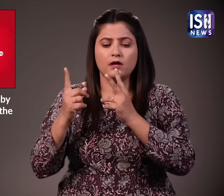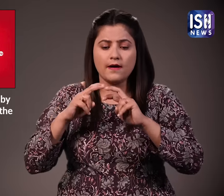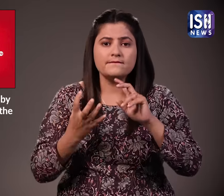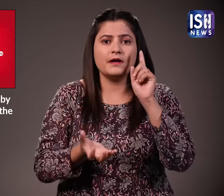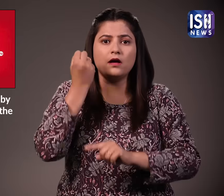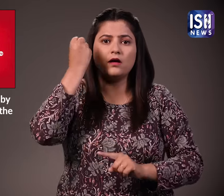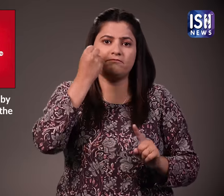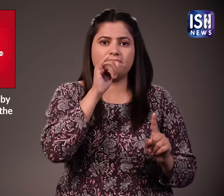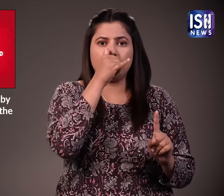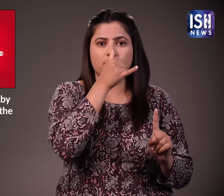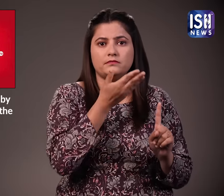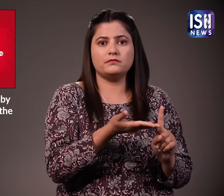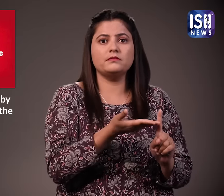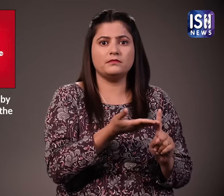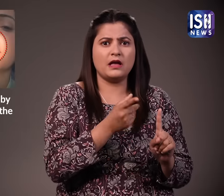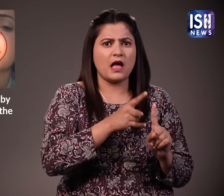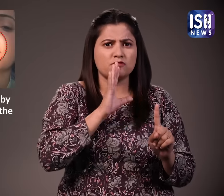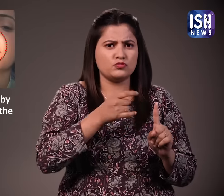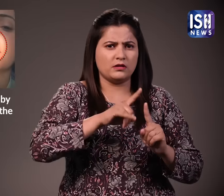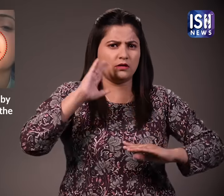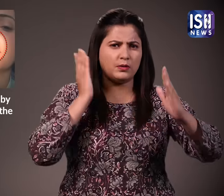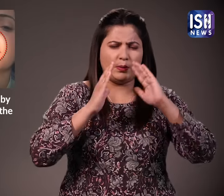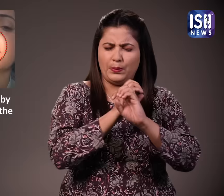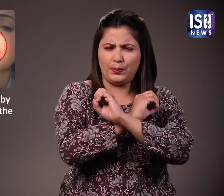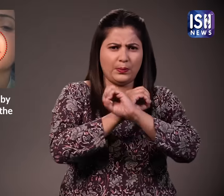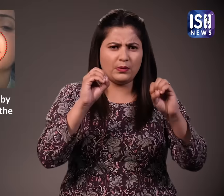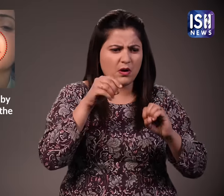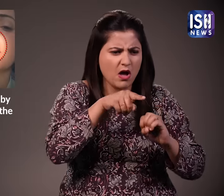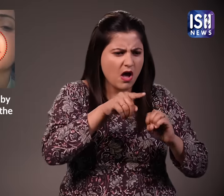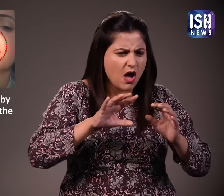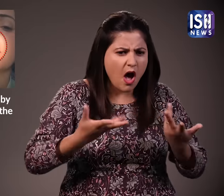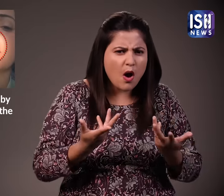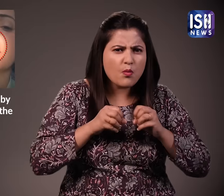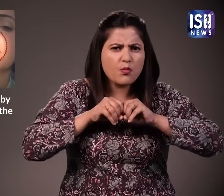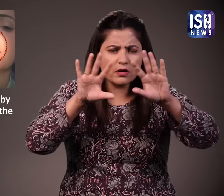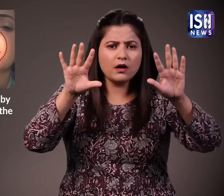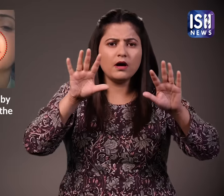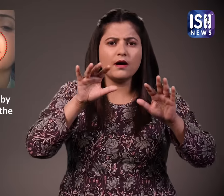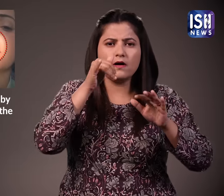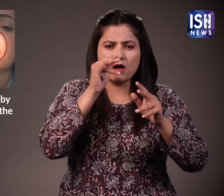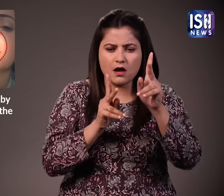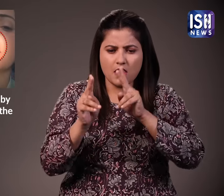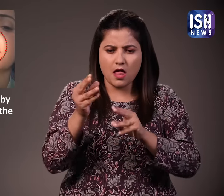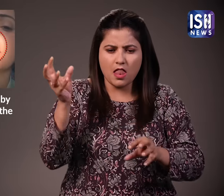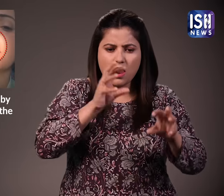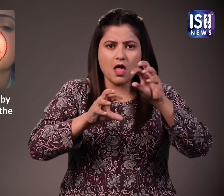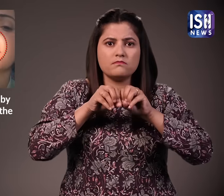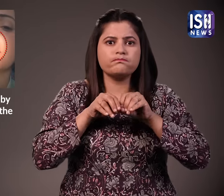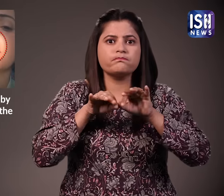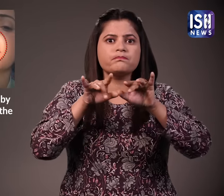रिपपली वड ने पाया कि सीमा का वीडियो डीप था और इसमें कोई शारेख हमला नहीं हुआ था फिर वीडियो वाइरल कैसे हुआ यह एक एरिटेड वीडियो था